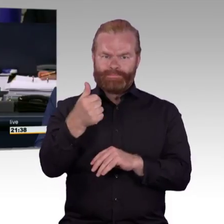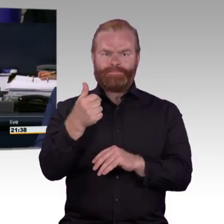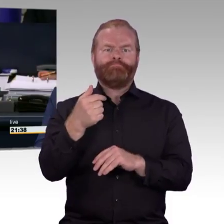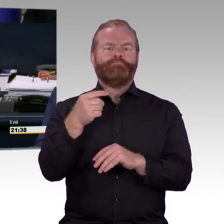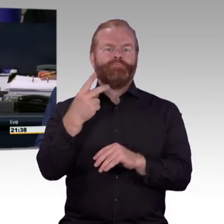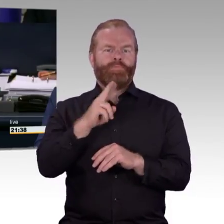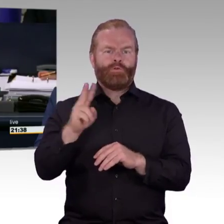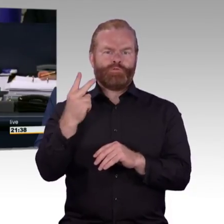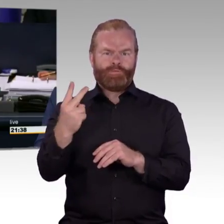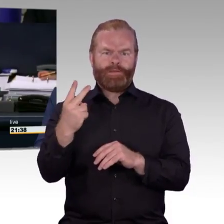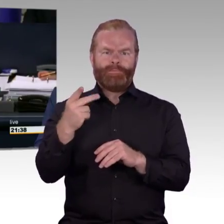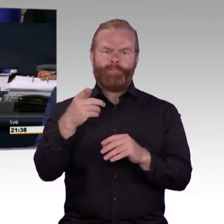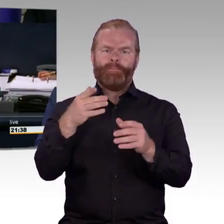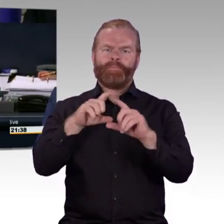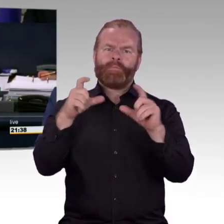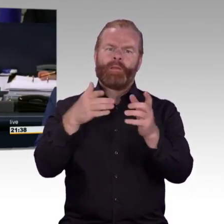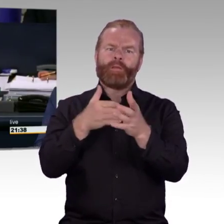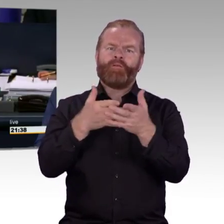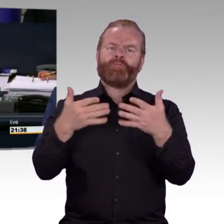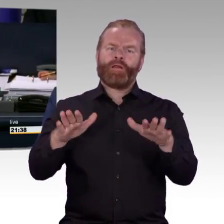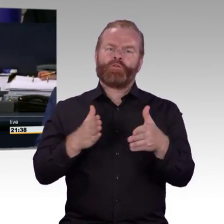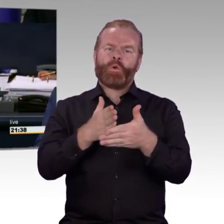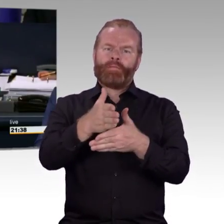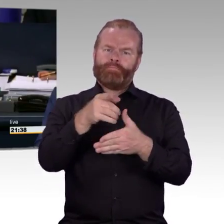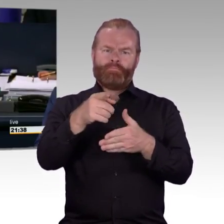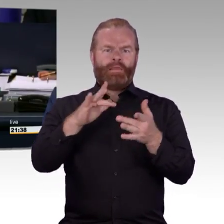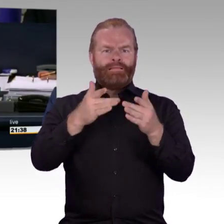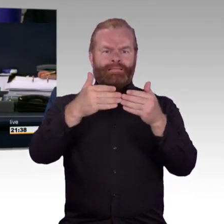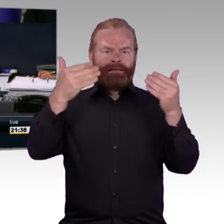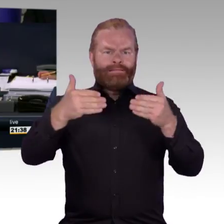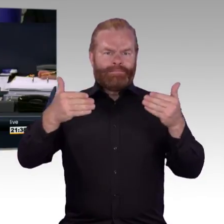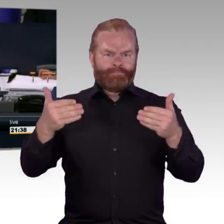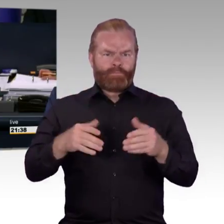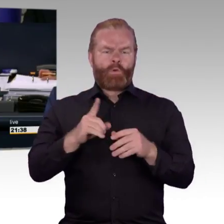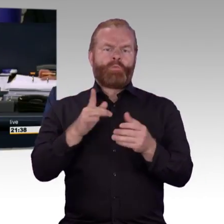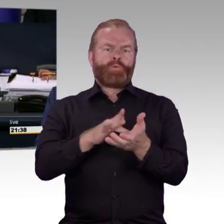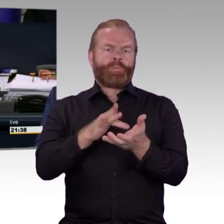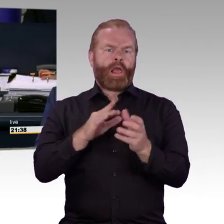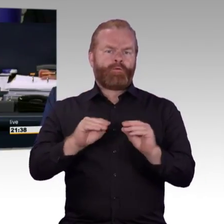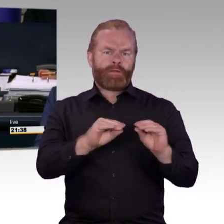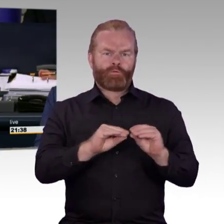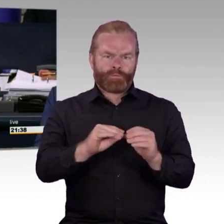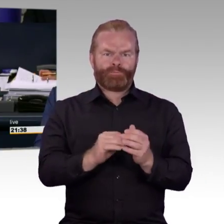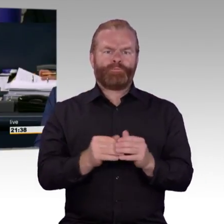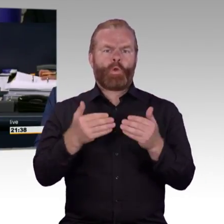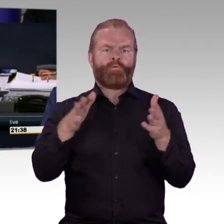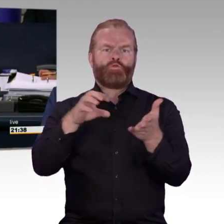Ausschusses für Arbeit und Soziales zum Antrag der Fraktion Die Linke mit dem Titel Menschenrecht auf